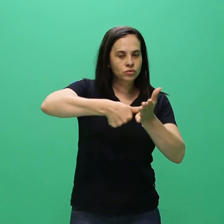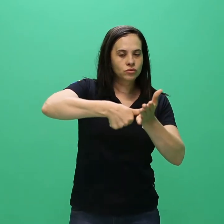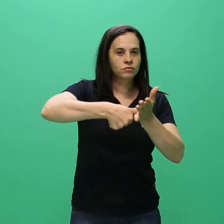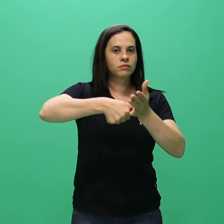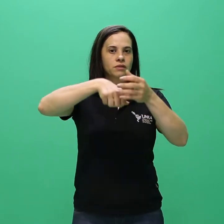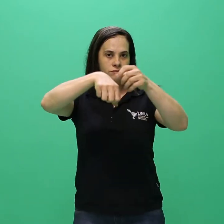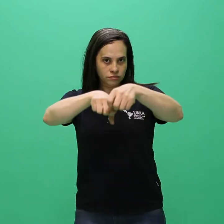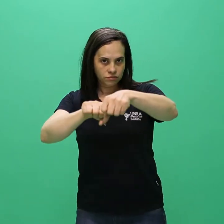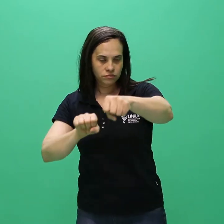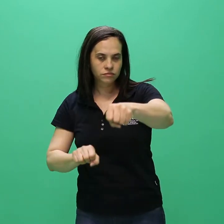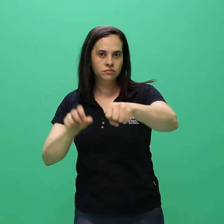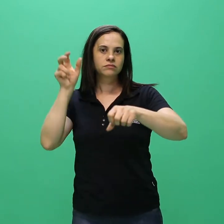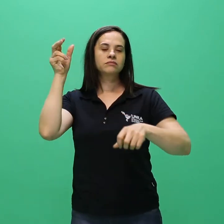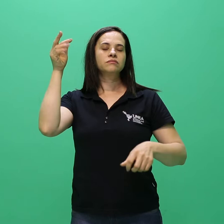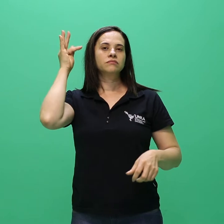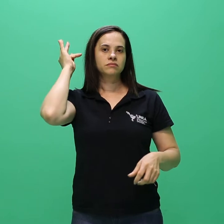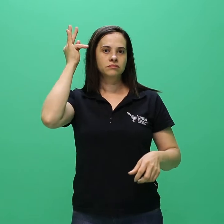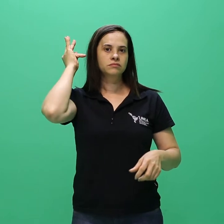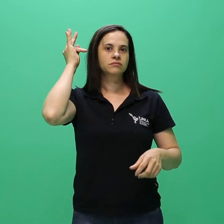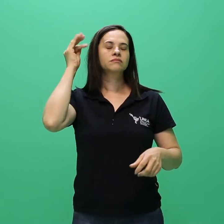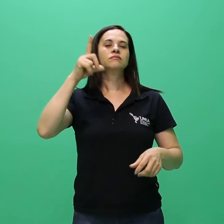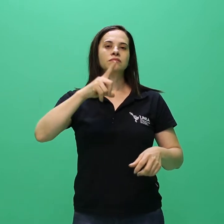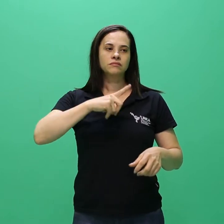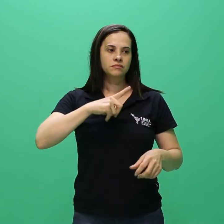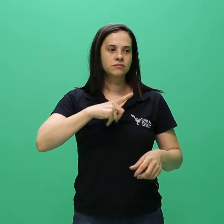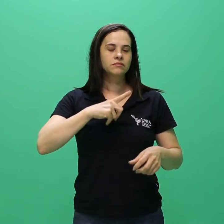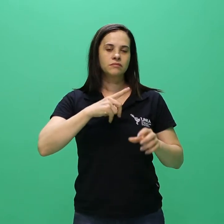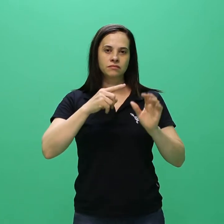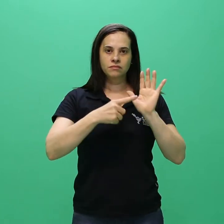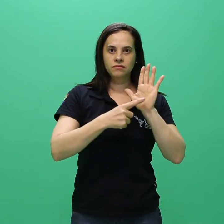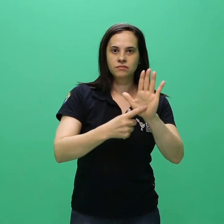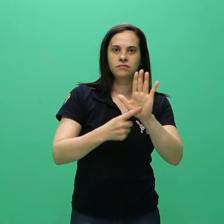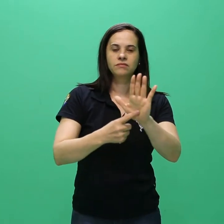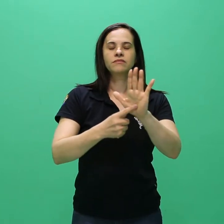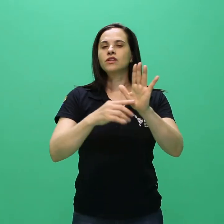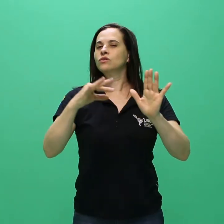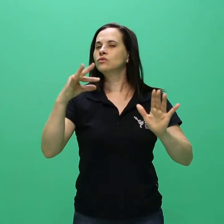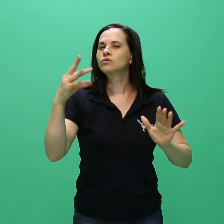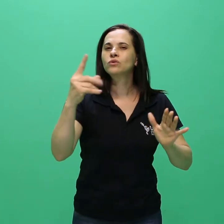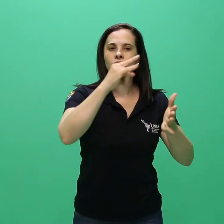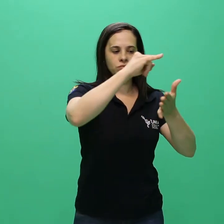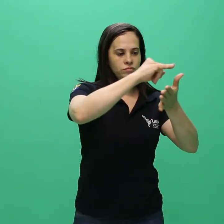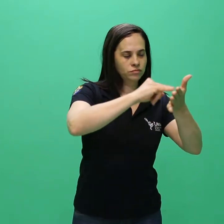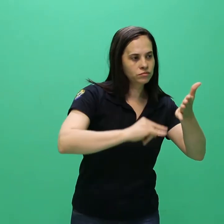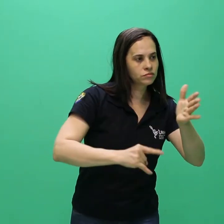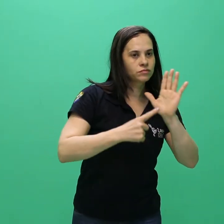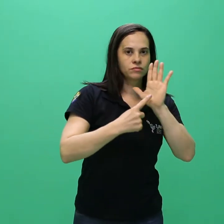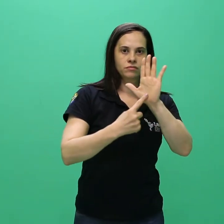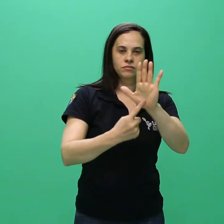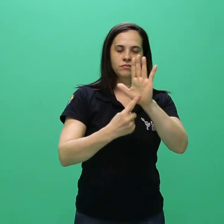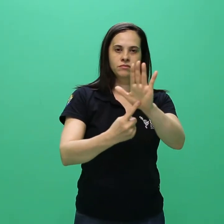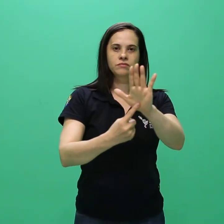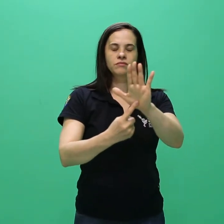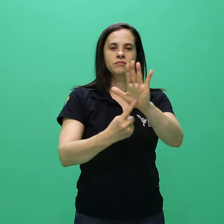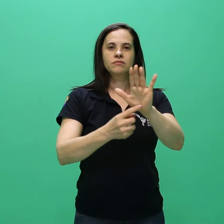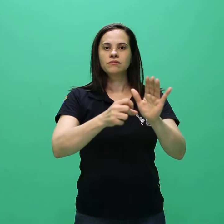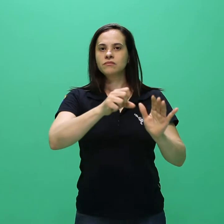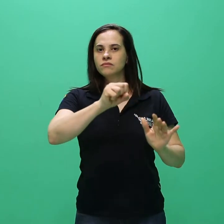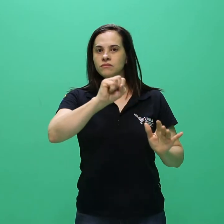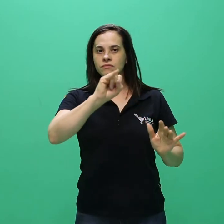serão considerados os dados registrados pelo Sistema Integrado de Gestão de Atividades Acadêmicas,